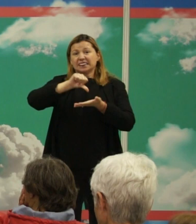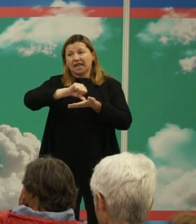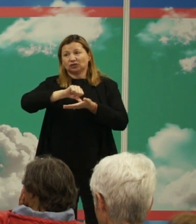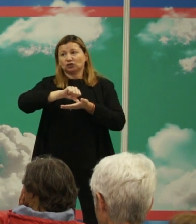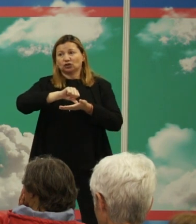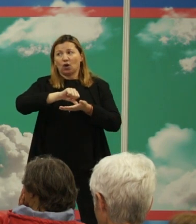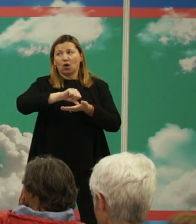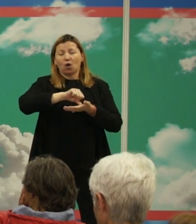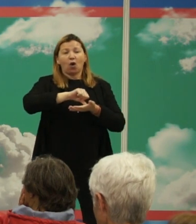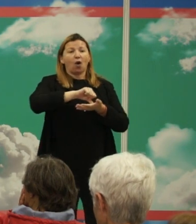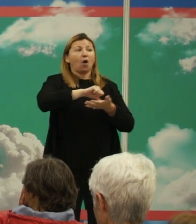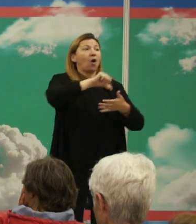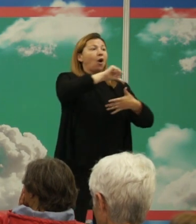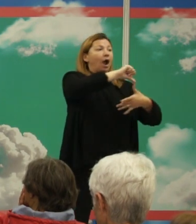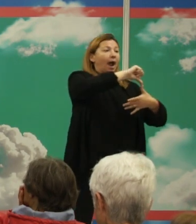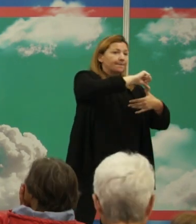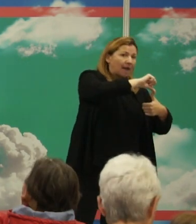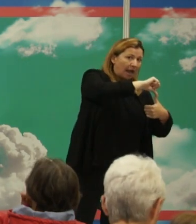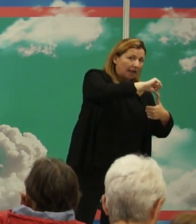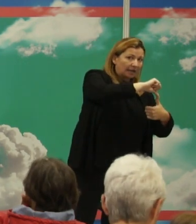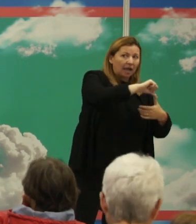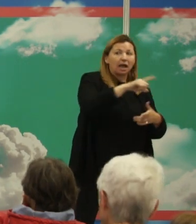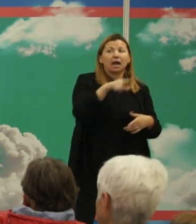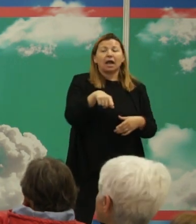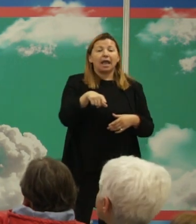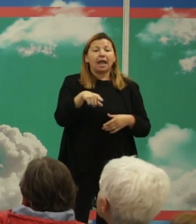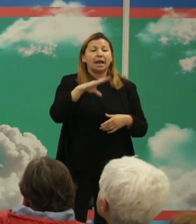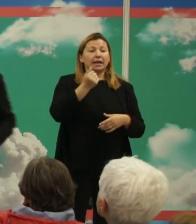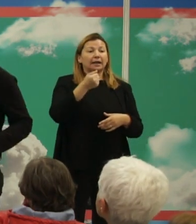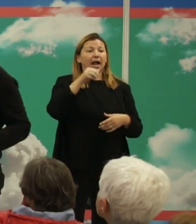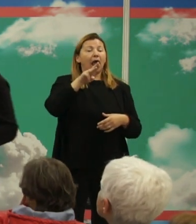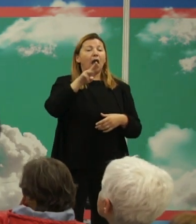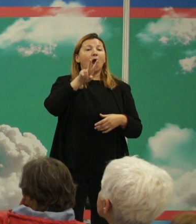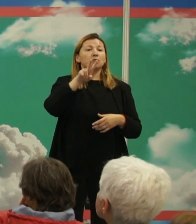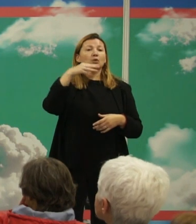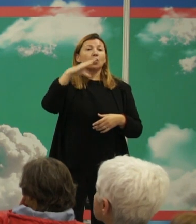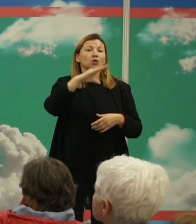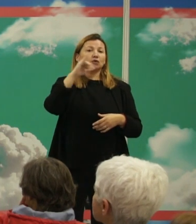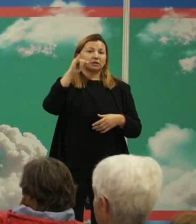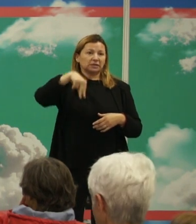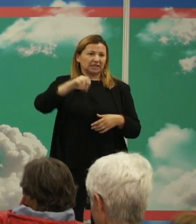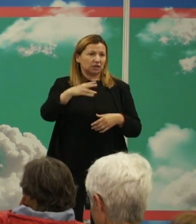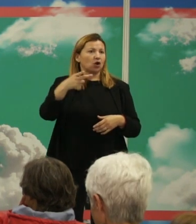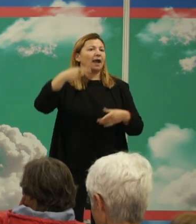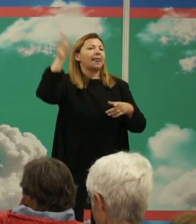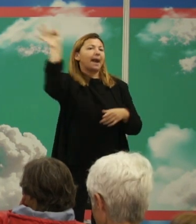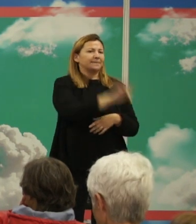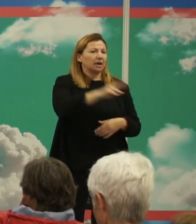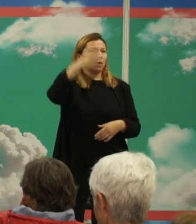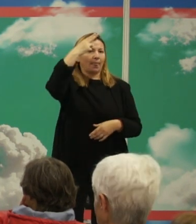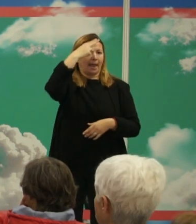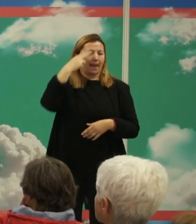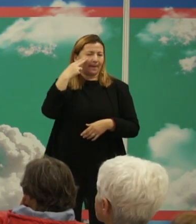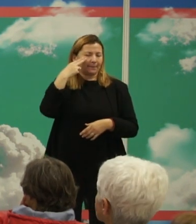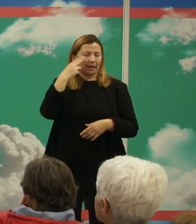un lemur en fin un capuchino que es uno de los que sale en muchas de las películas de piratas es decir que los primates ya se ve que están un